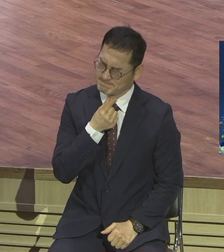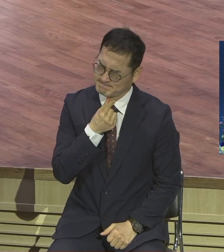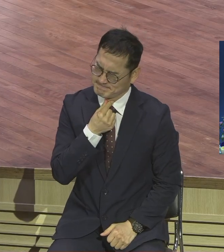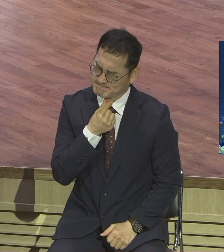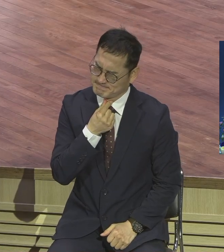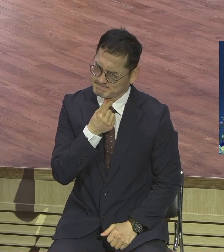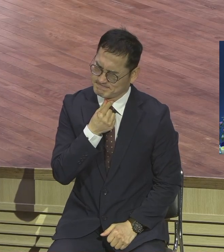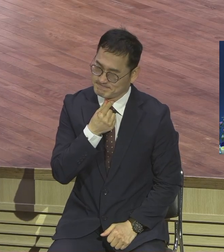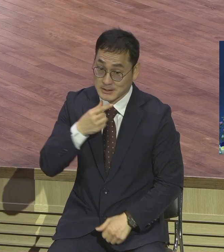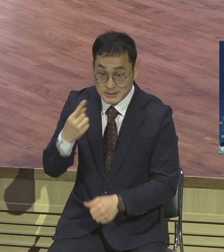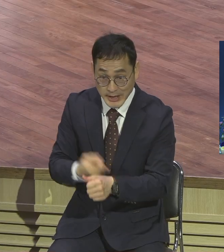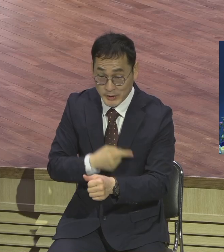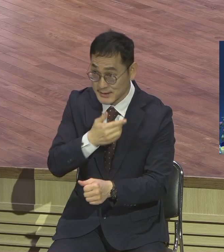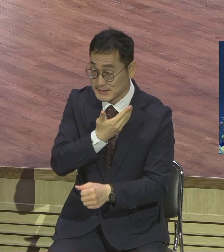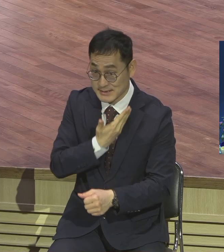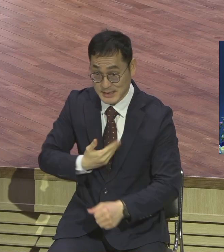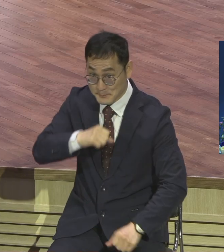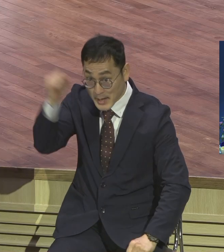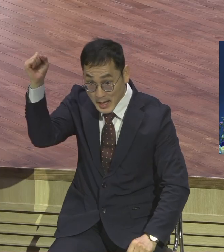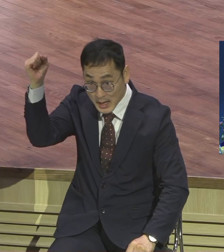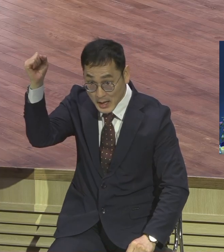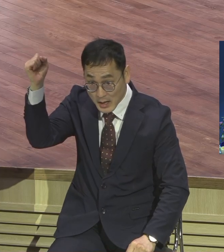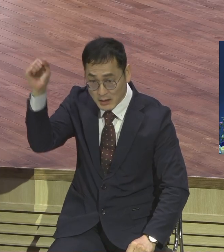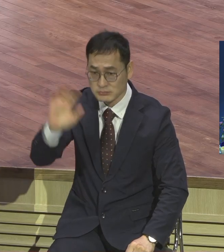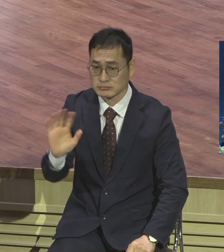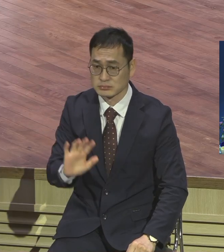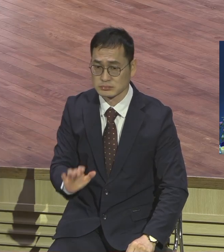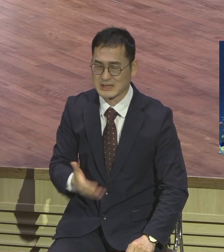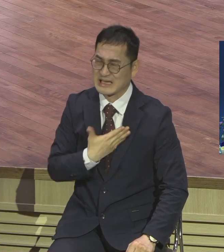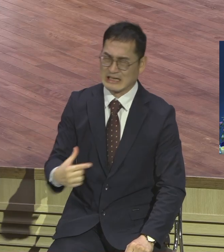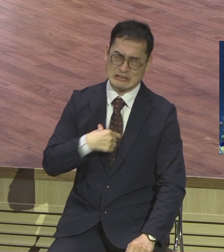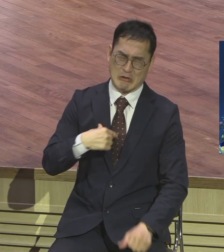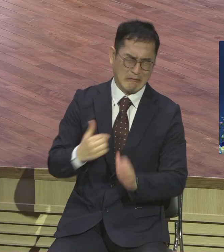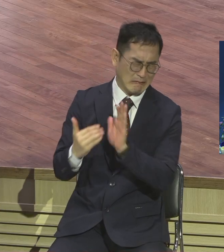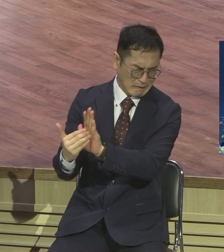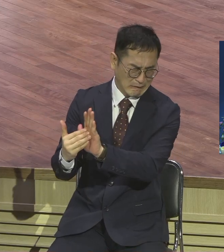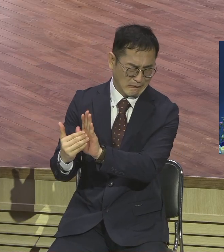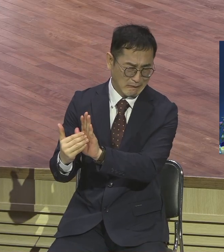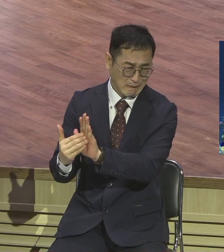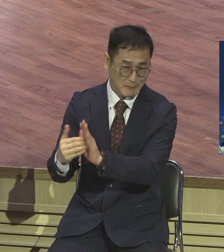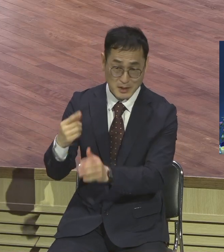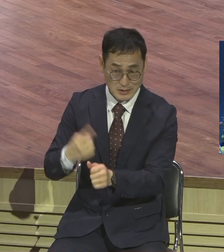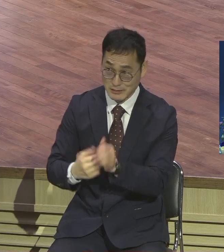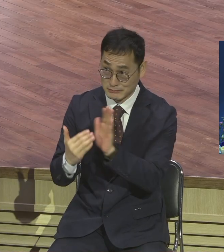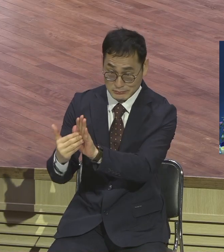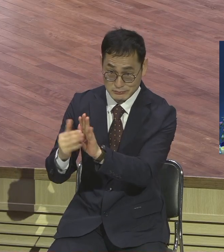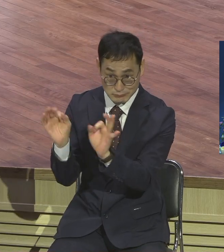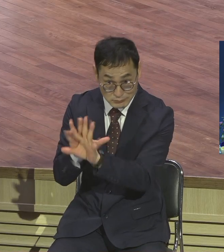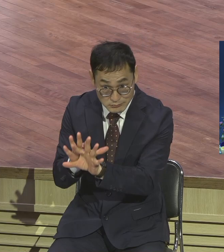나 제자 안 할 거야 라고 안 되는 게 아니에요 아멘 그랬어요